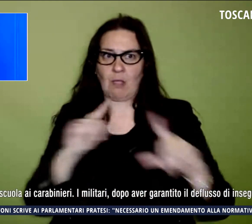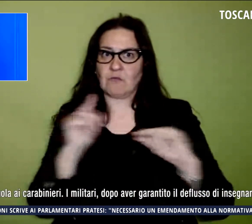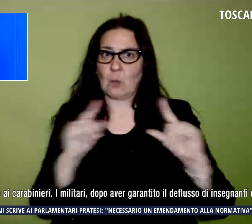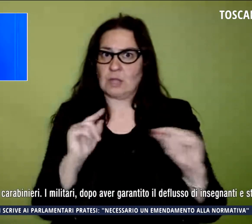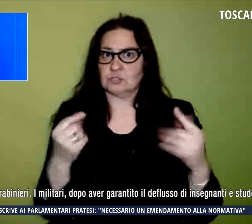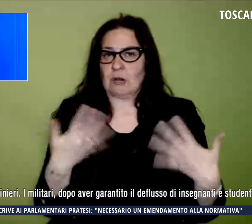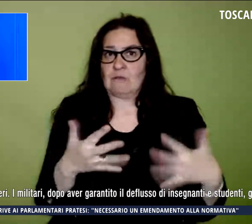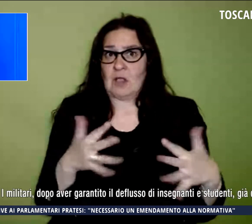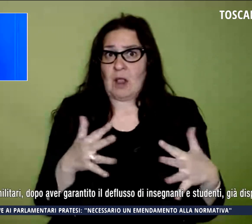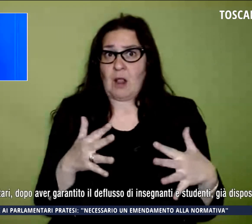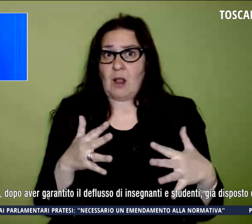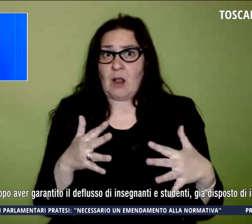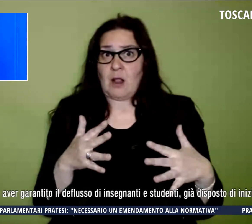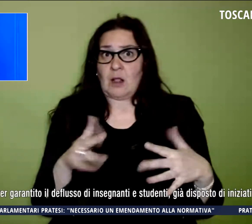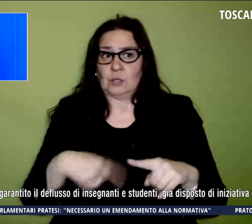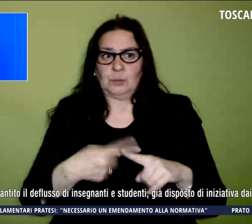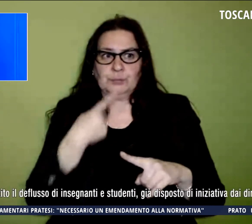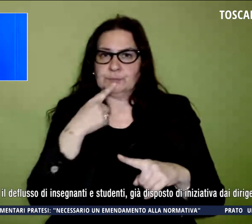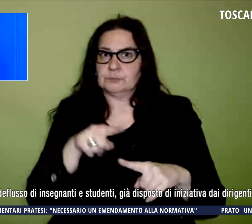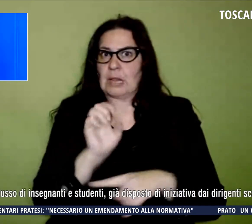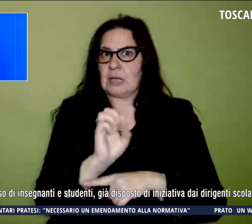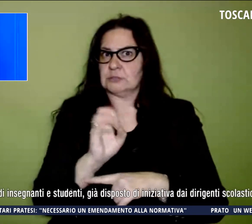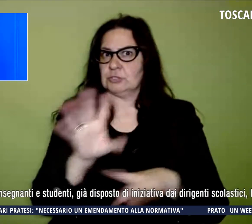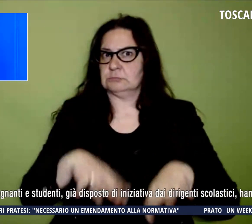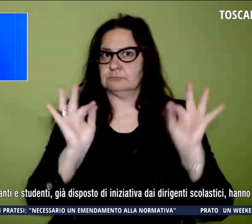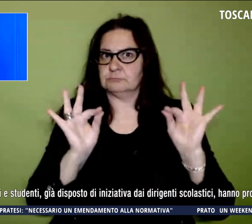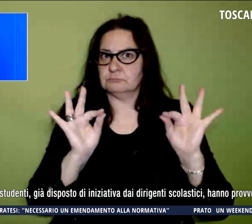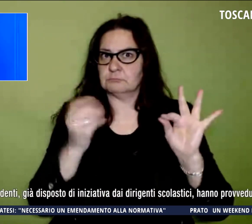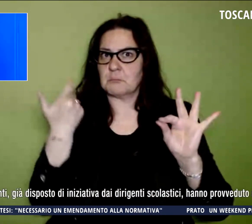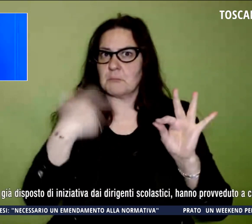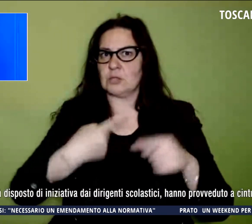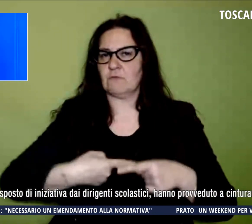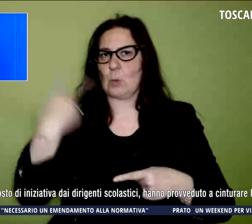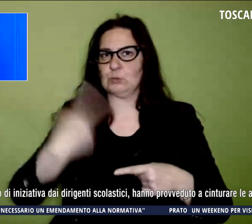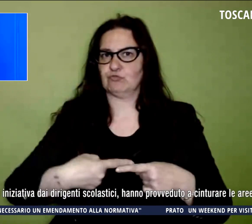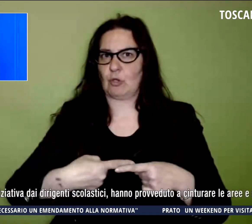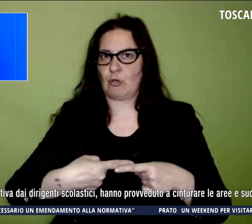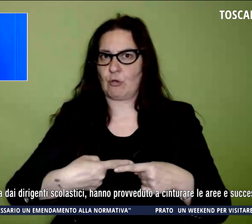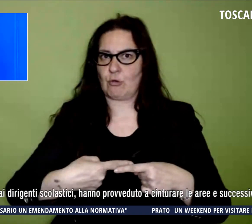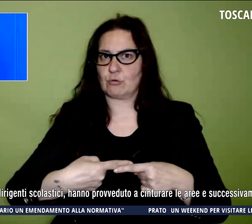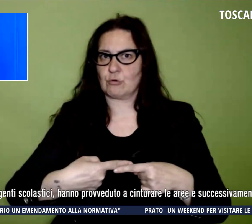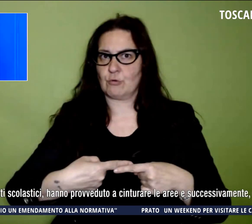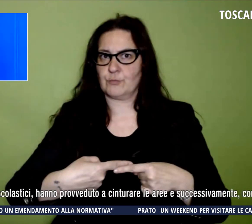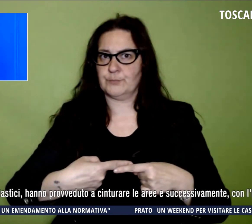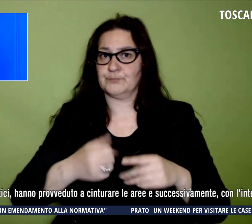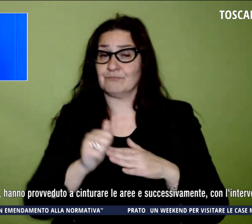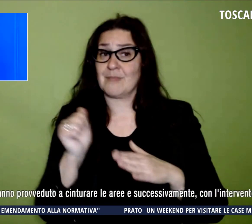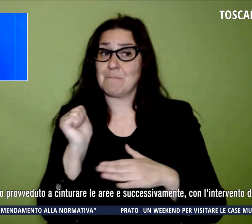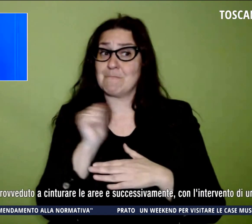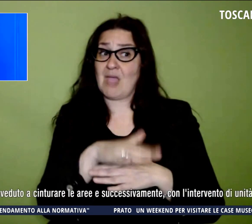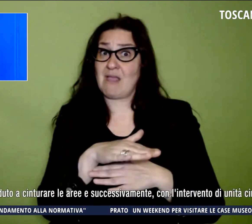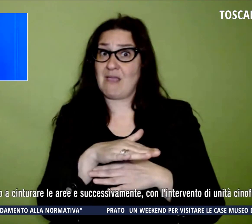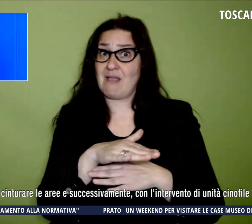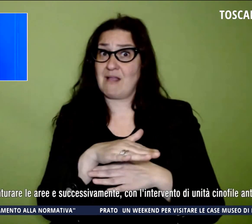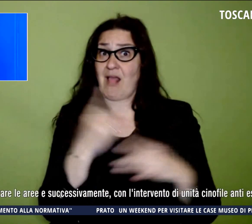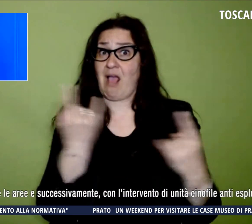era stato disposto lo stop alle lezioni per l'intera giornata di oggi. La mail sul falso allarme bomba